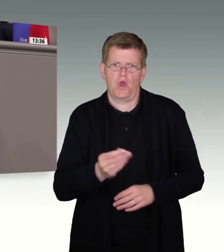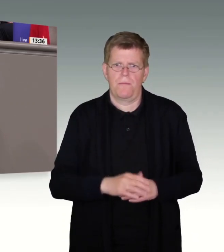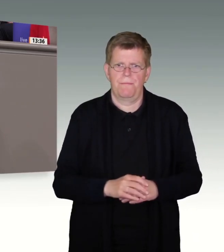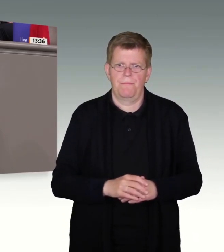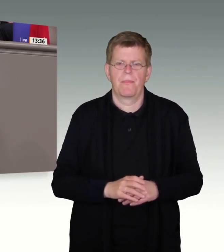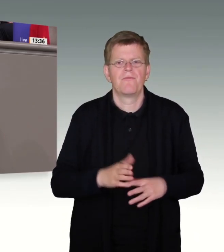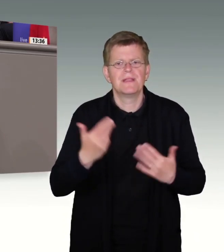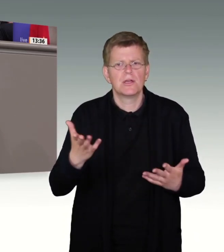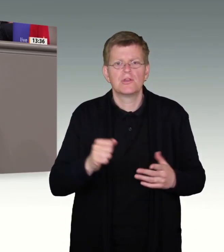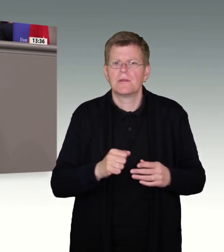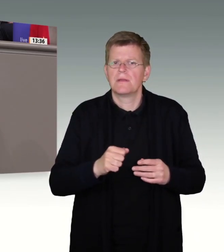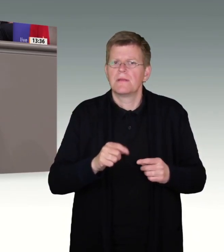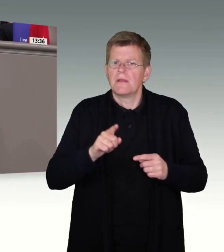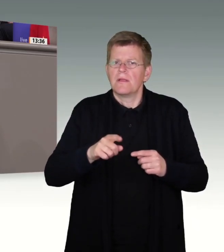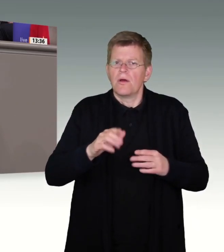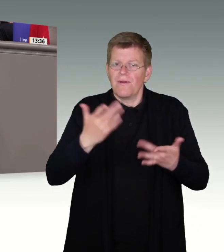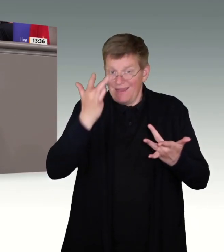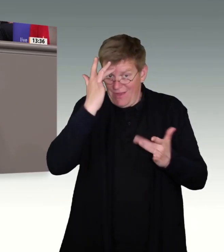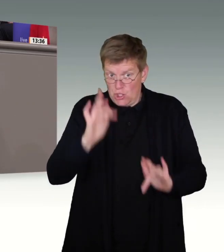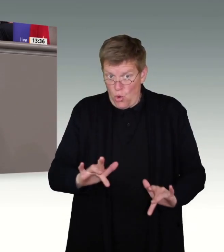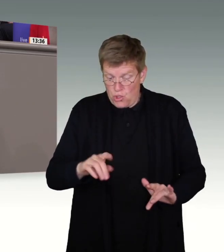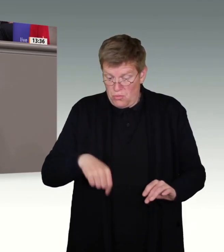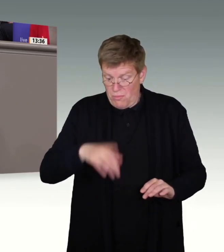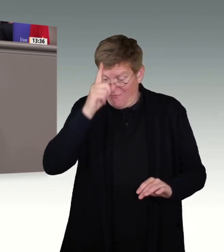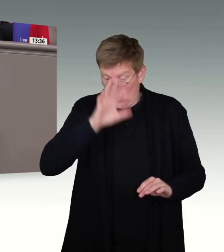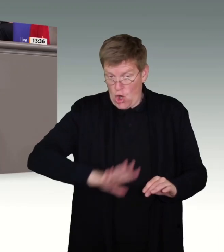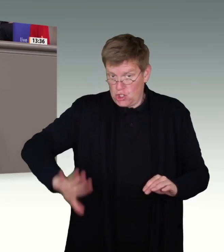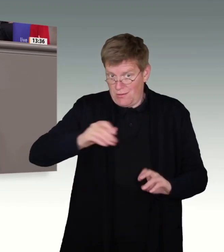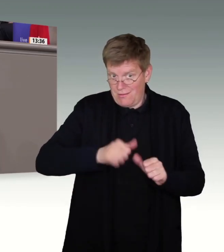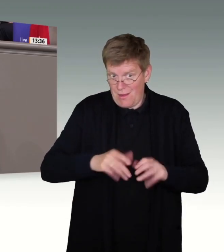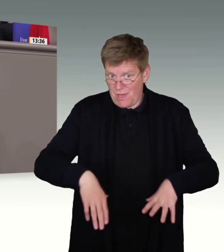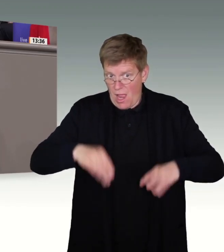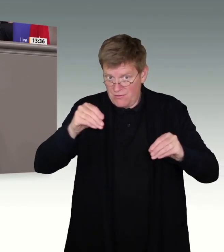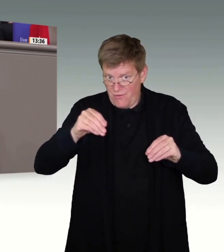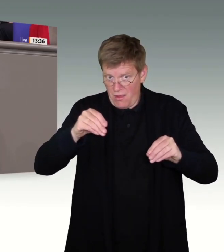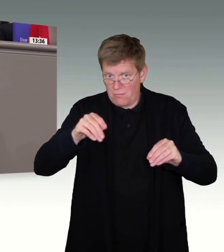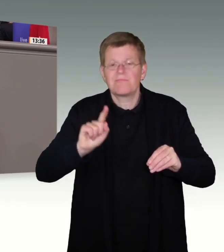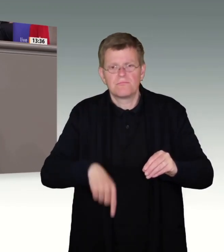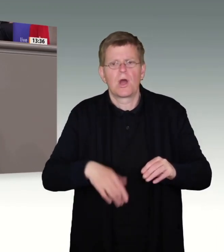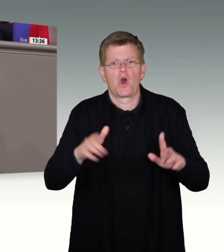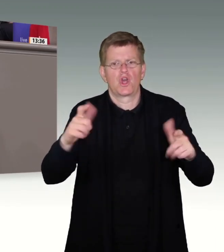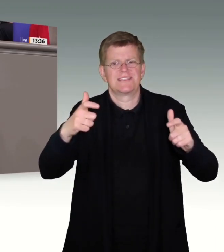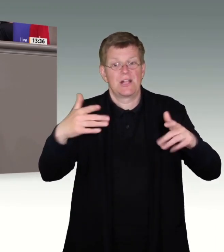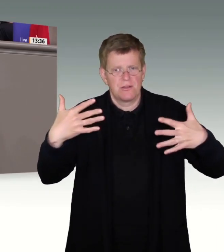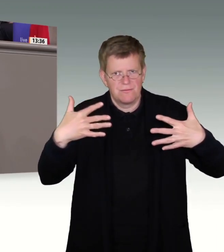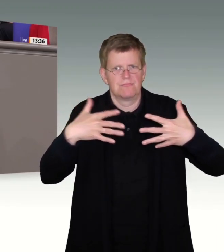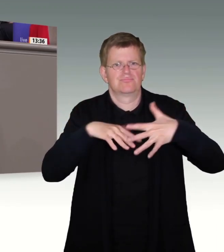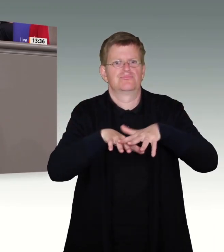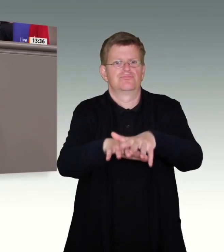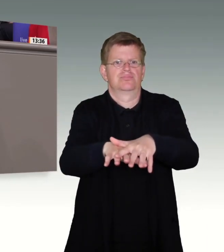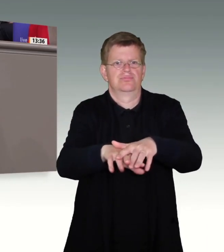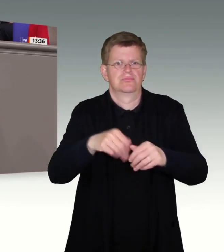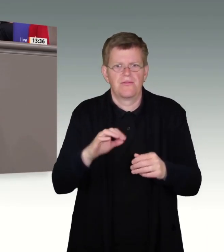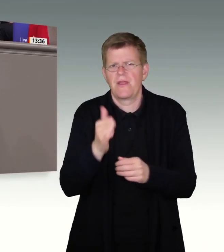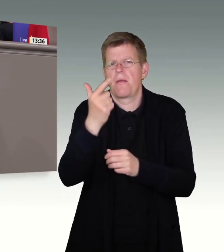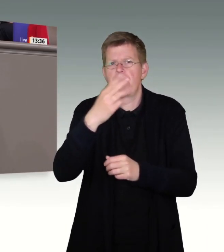mit einer Duldung ihr Leben in Deutschland beginnen mussten und höchst erfolgreich in unserer Gesellschaft sind, möchte ich einige Namen nennen.